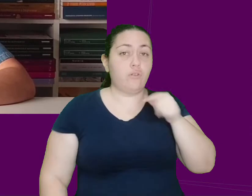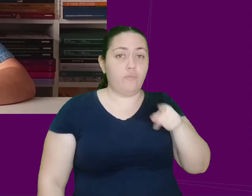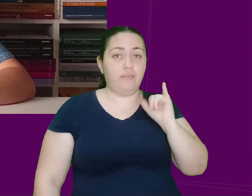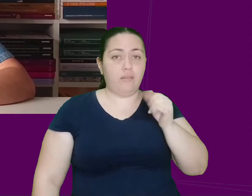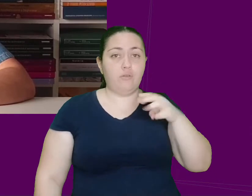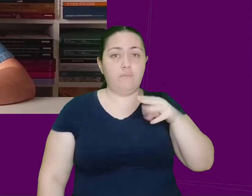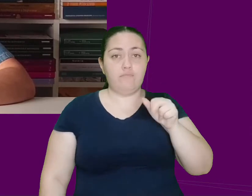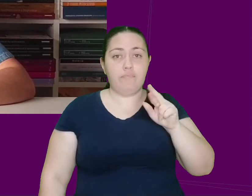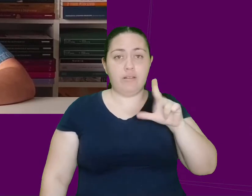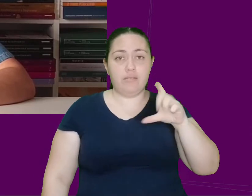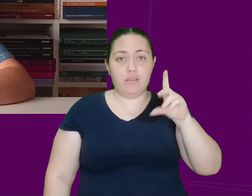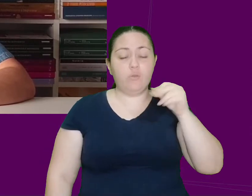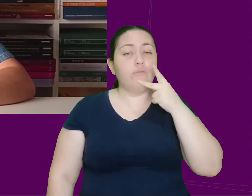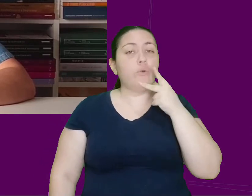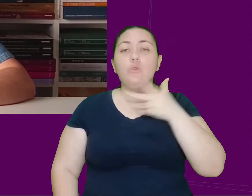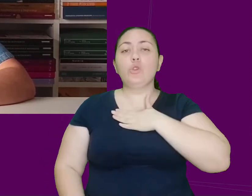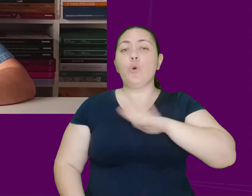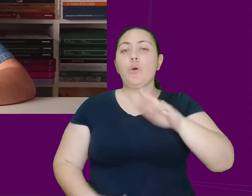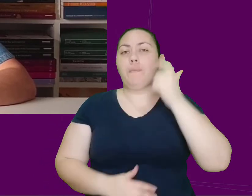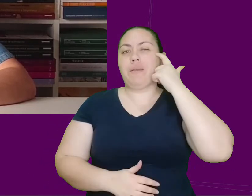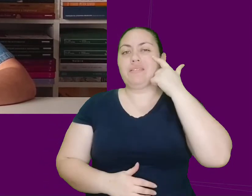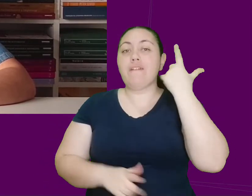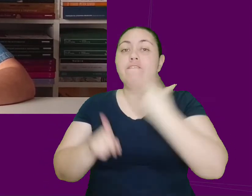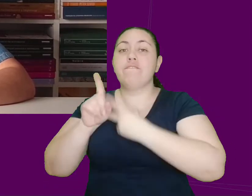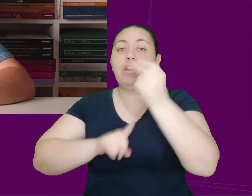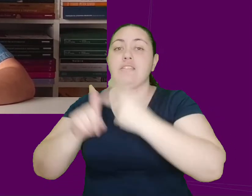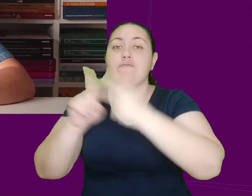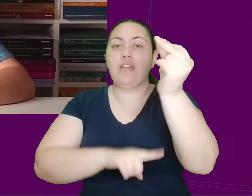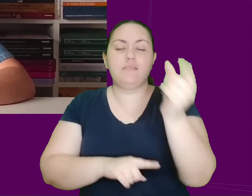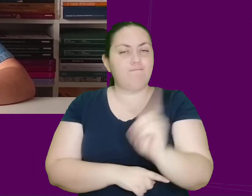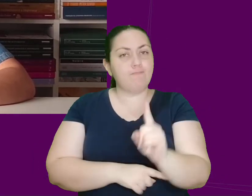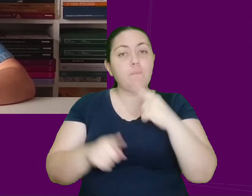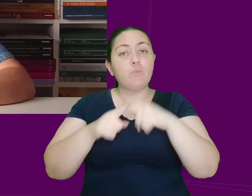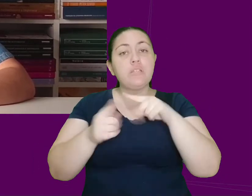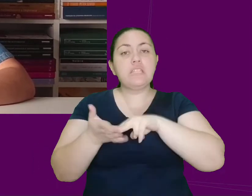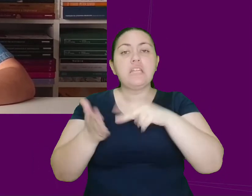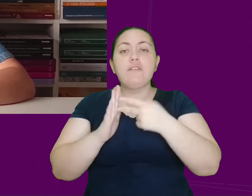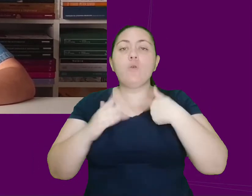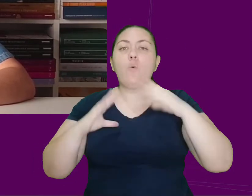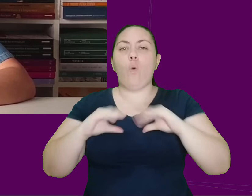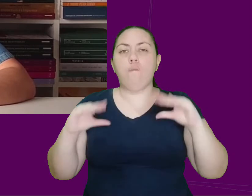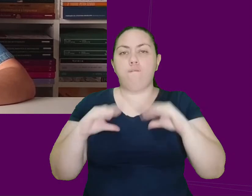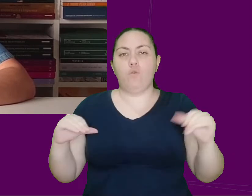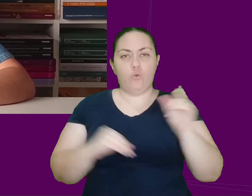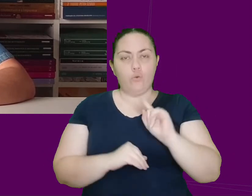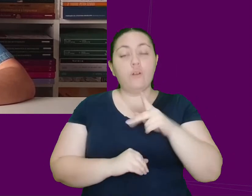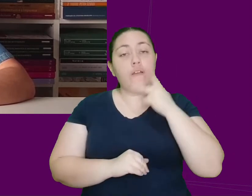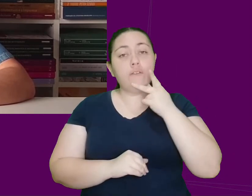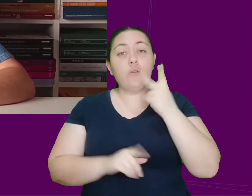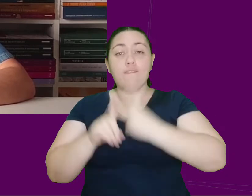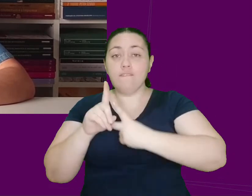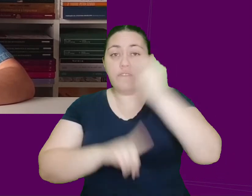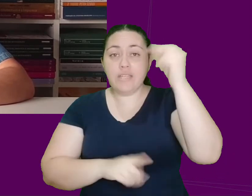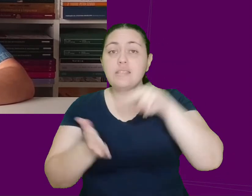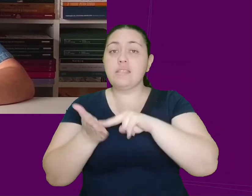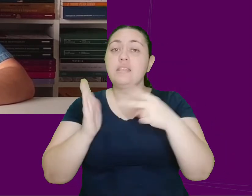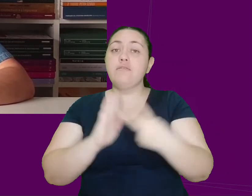pensar que as etapas estão sendo vencidas, pois isso seria um conformismo. Ele diz que só vai vencer quando sair do hospital